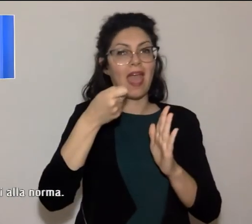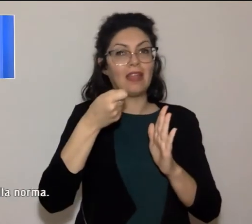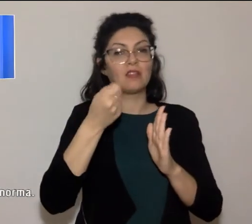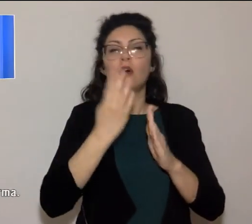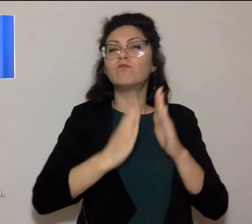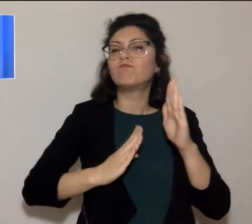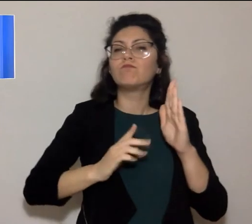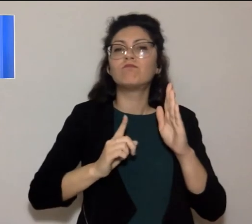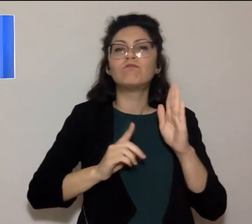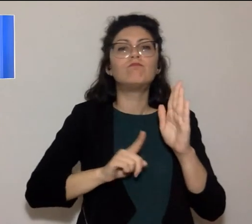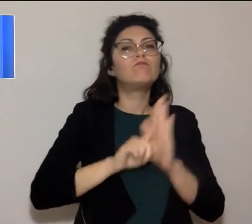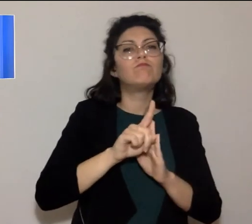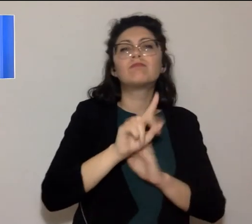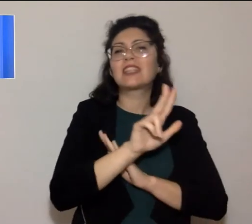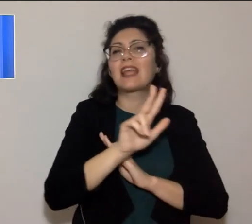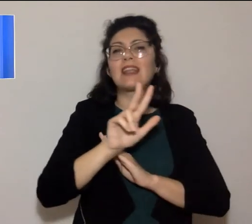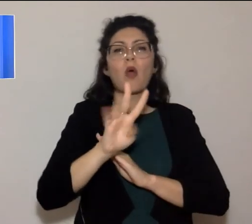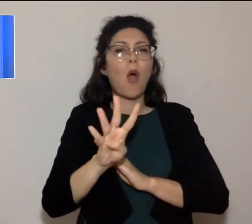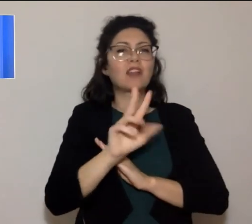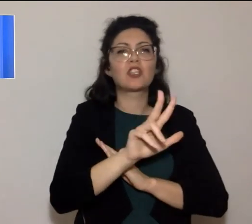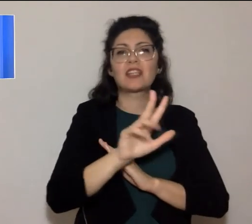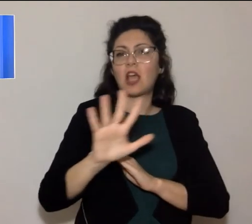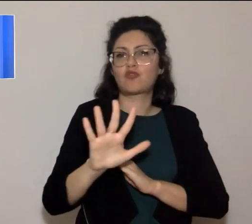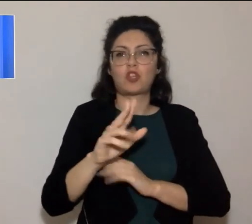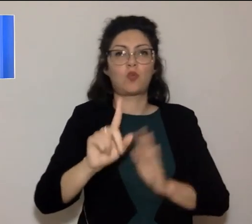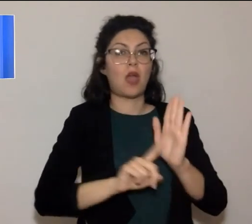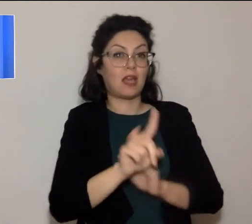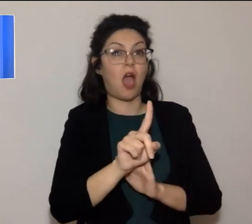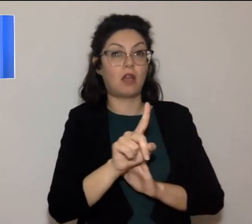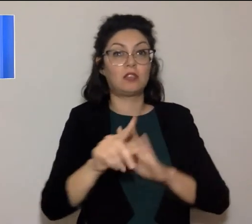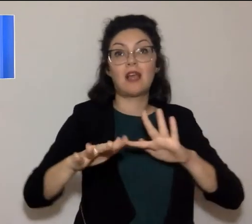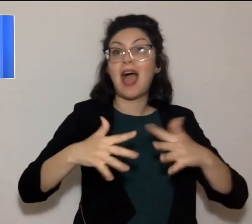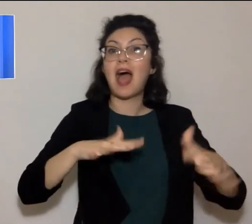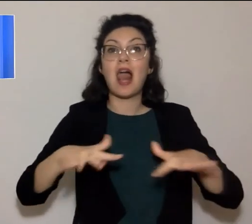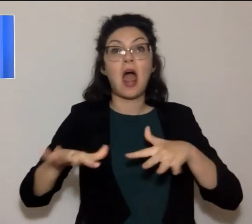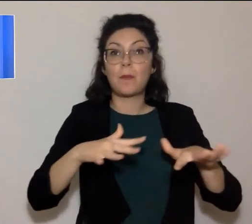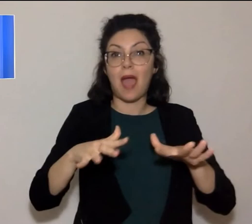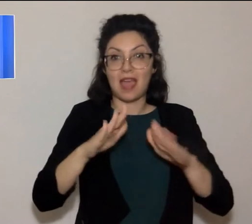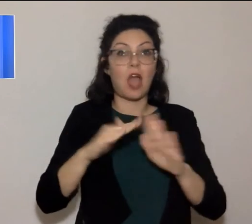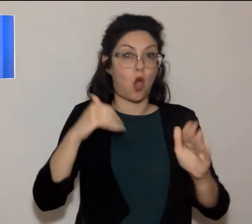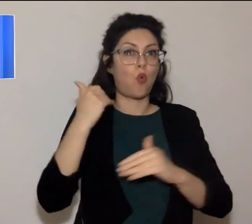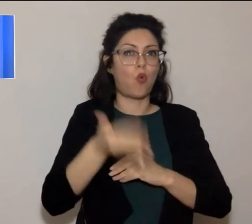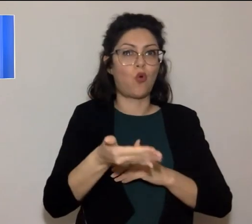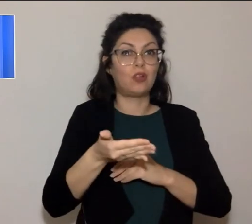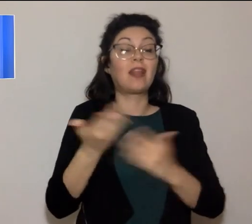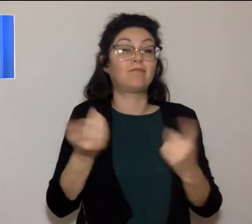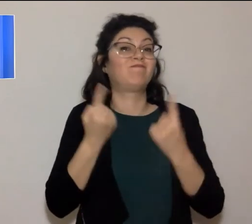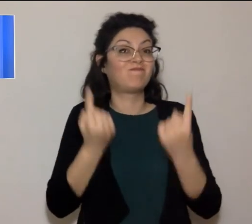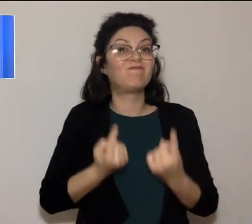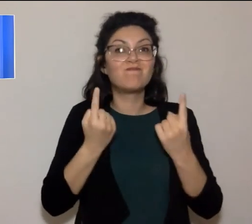34-35 gradi, valori ampiamente superiori alla norma e ci aspettano giorni di